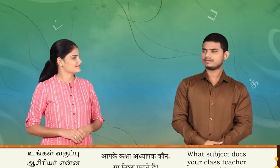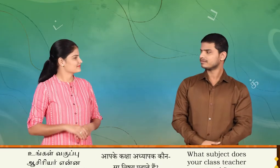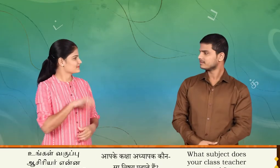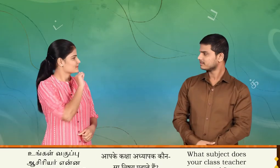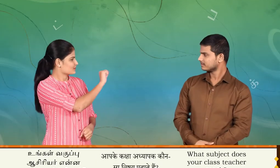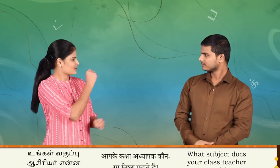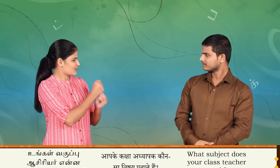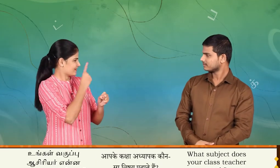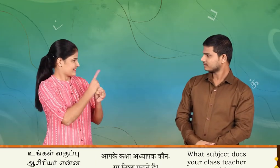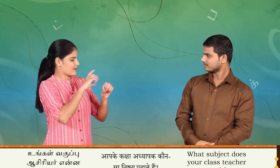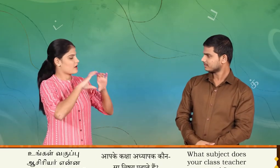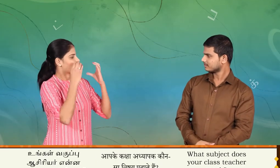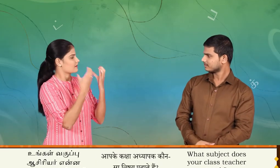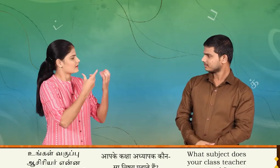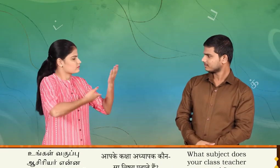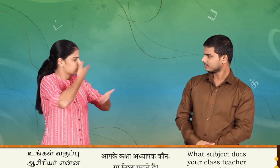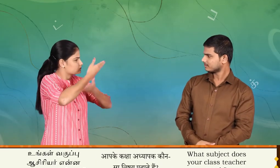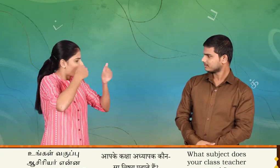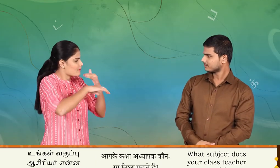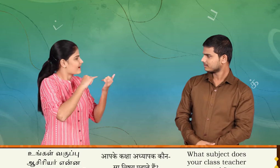உங்கள் வகுப்பு ஆசிரியர் என்ன பாடம் எடுக்கிறார்?